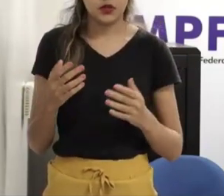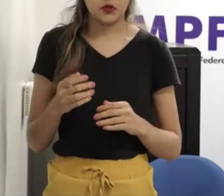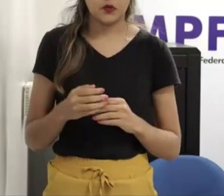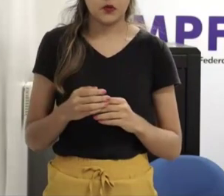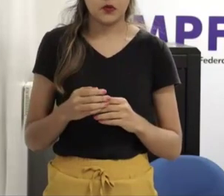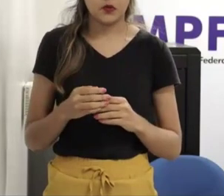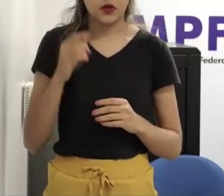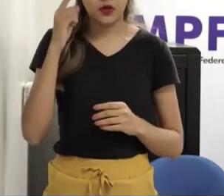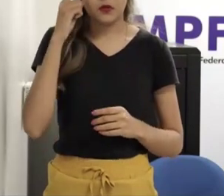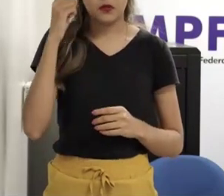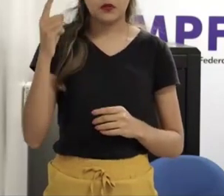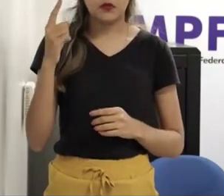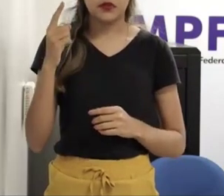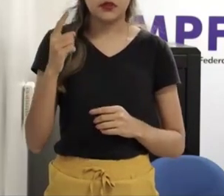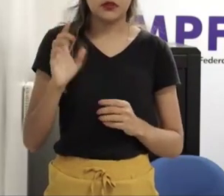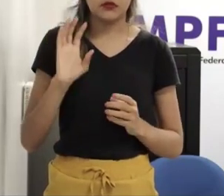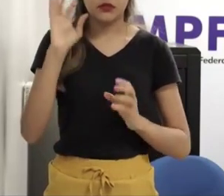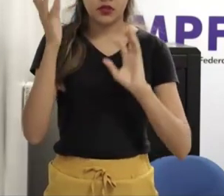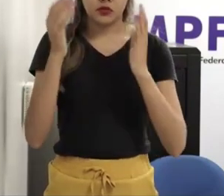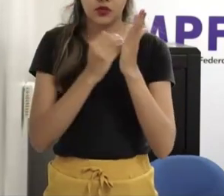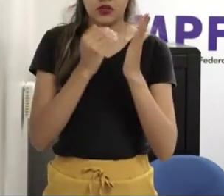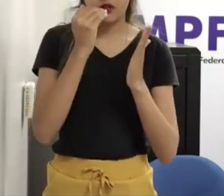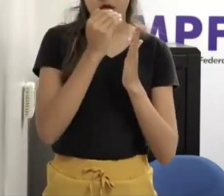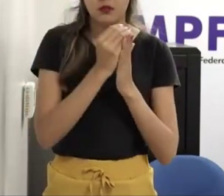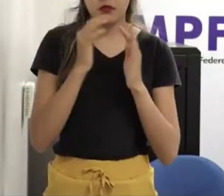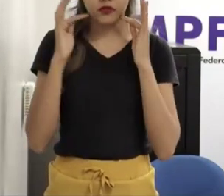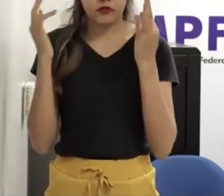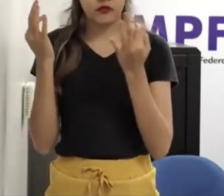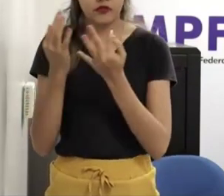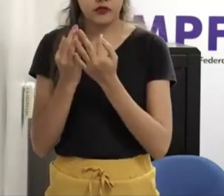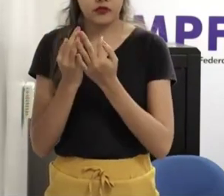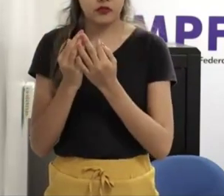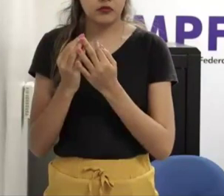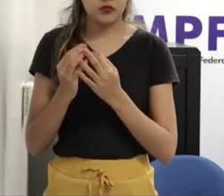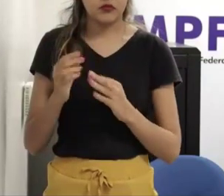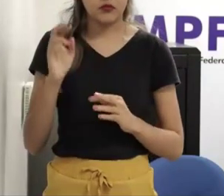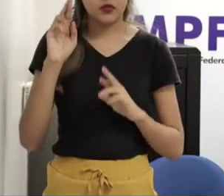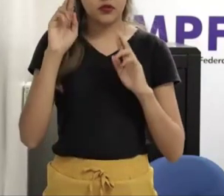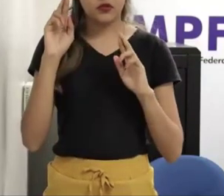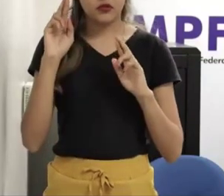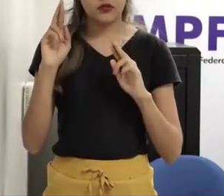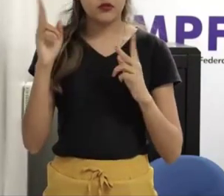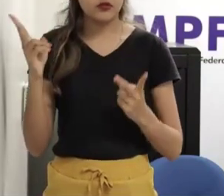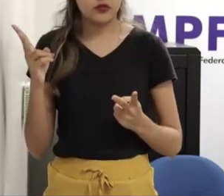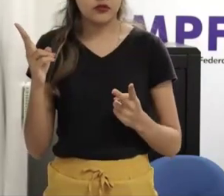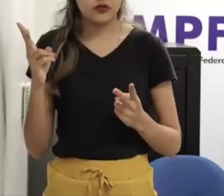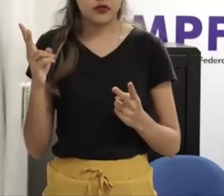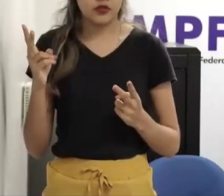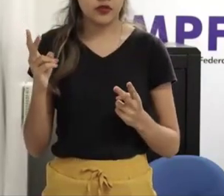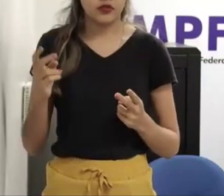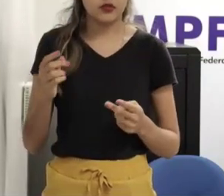descrito é abusadores em seu histórico tendem a ter sido vítima de abuso